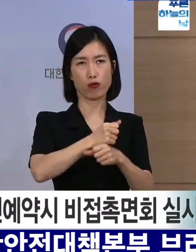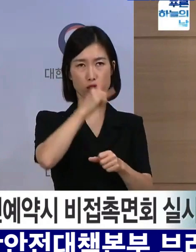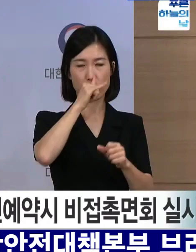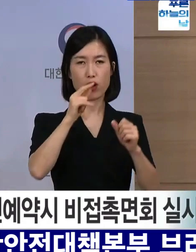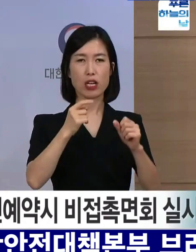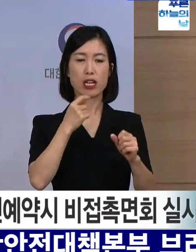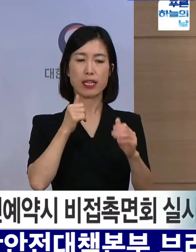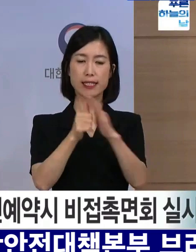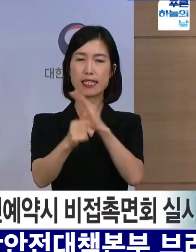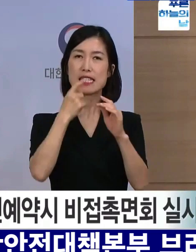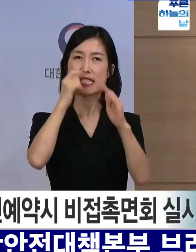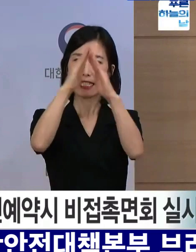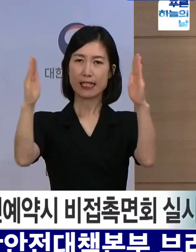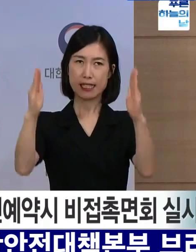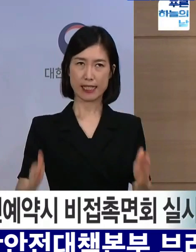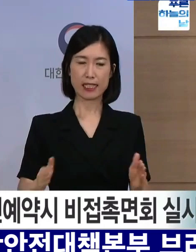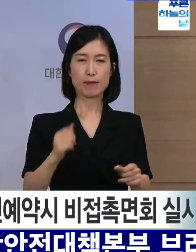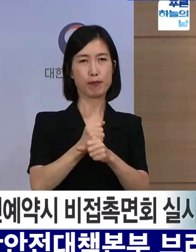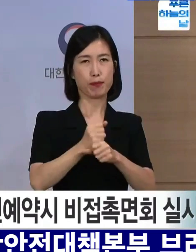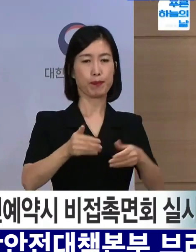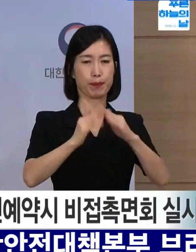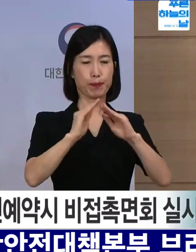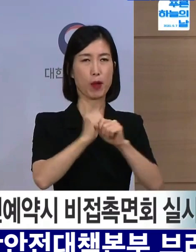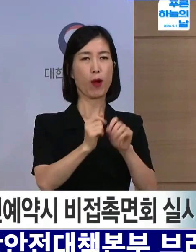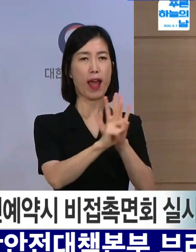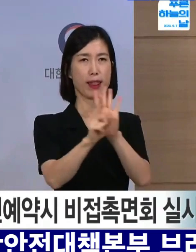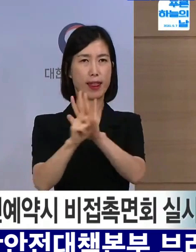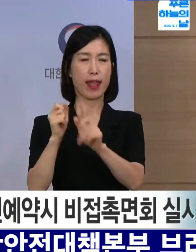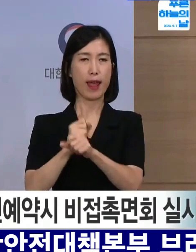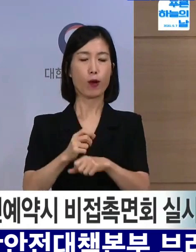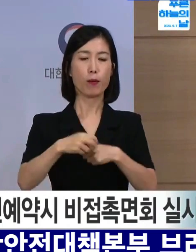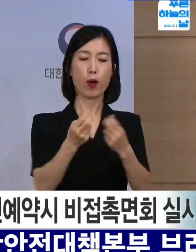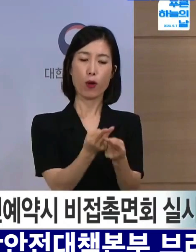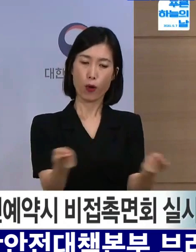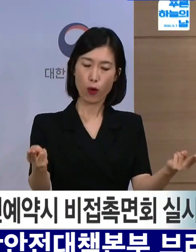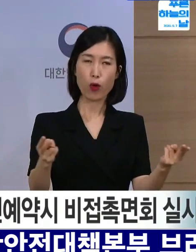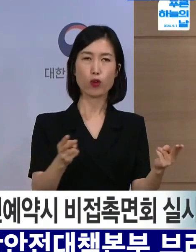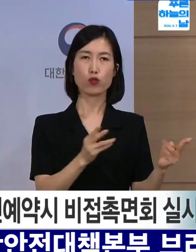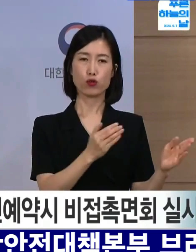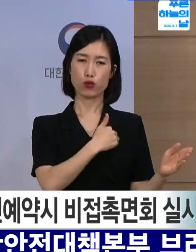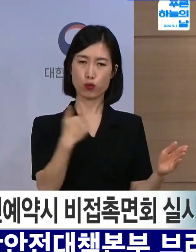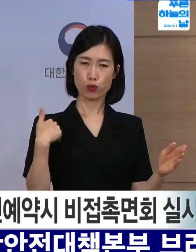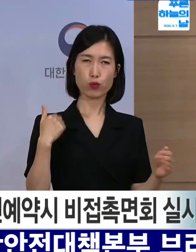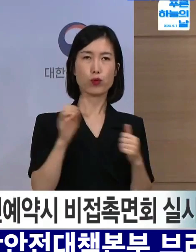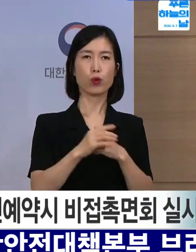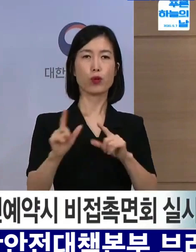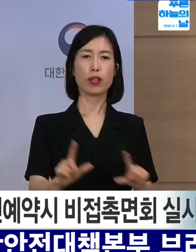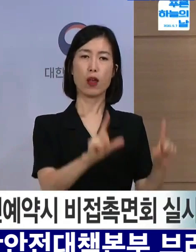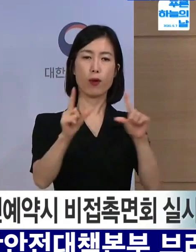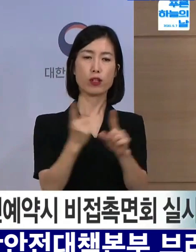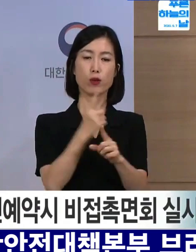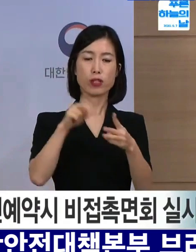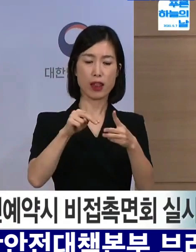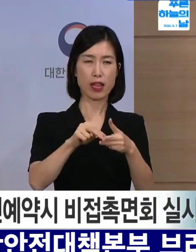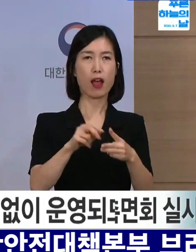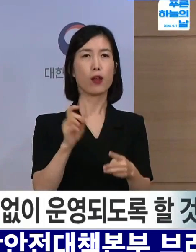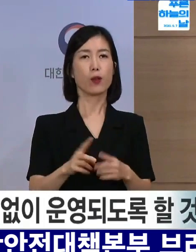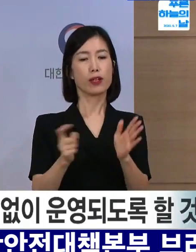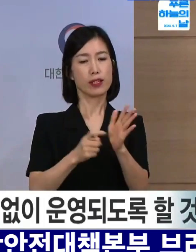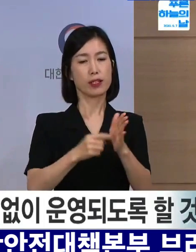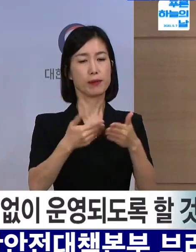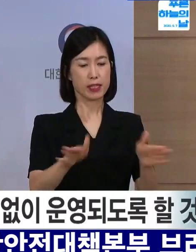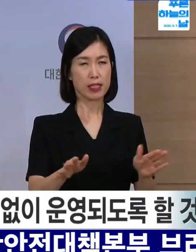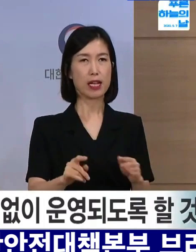가능한 선별진료소의 정보를 안내하는 한편 병상과 생활치료센터도 충분히 확보하고 응급실 등